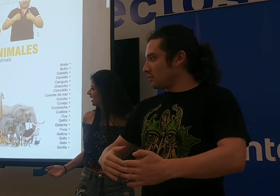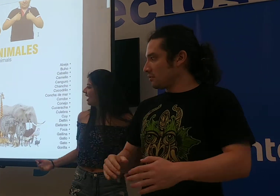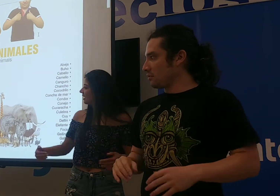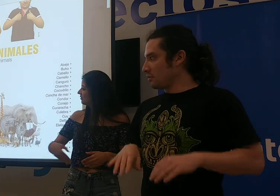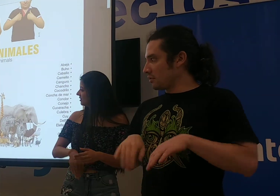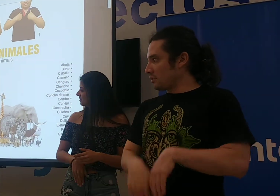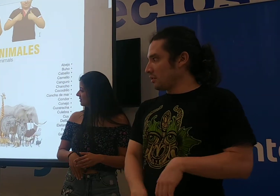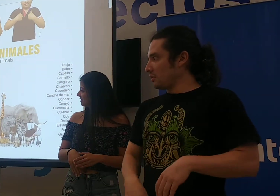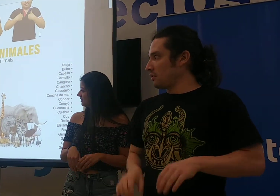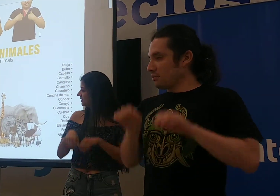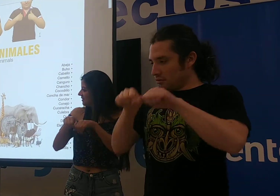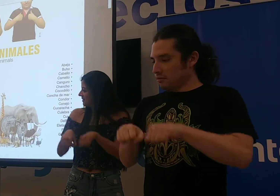Tanguro